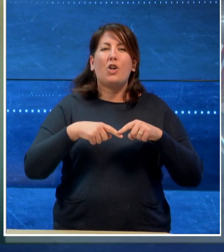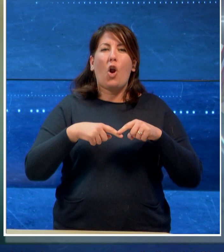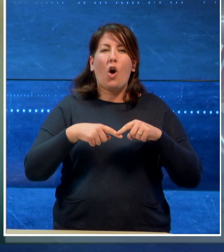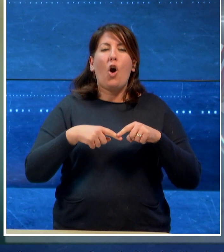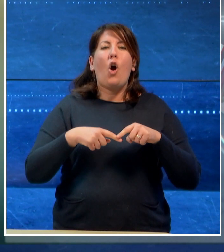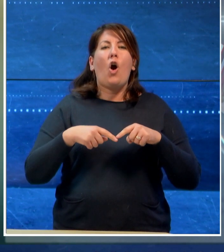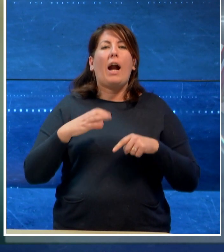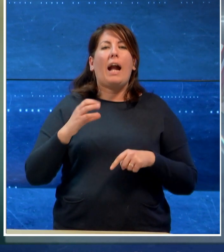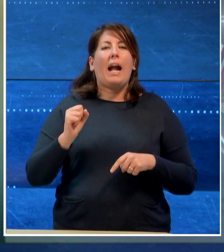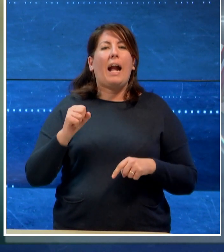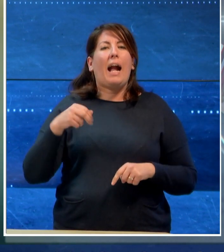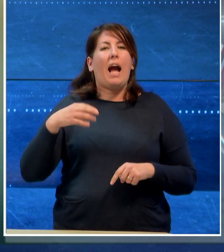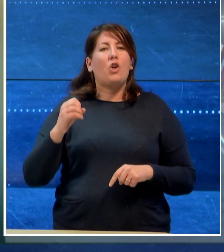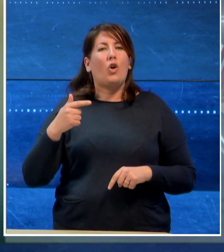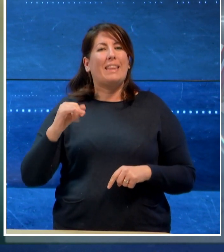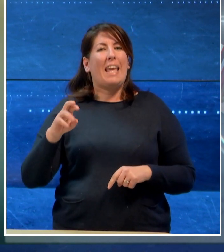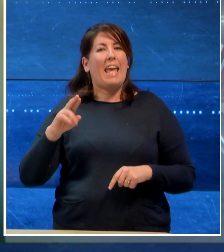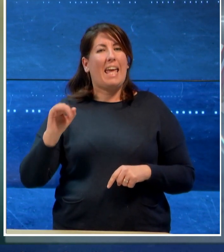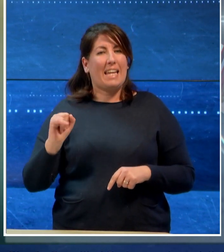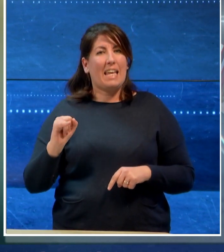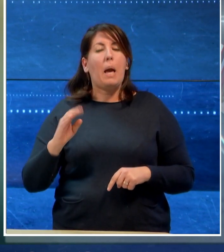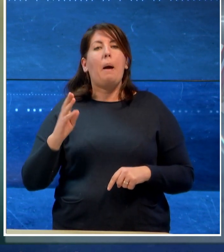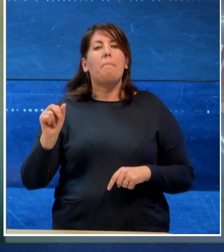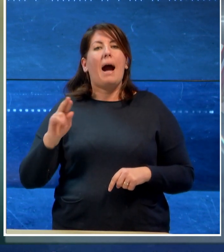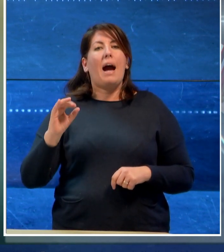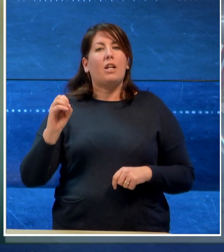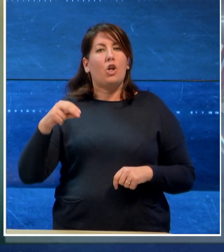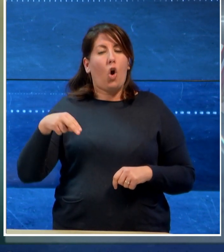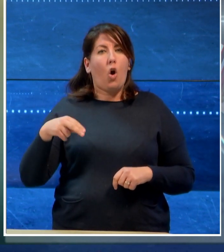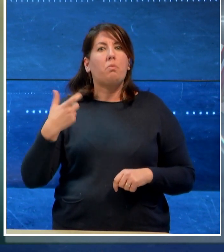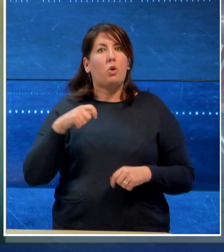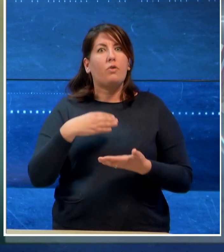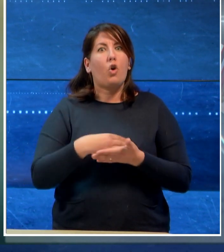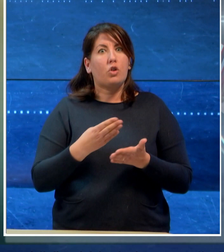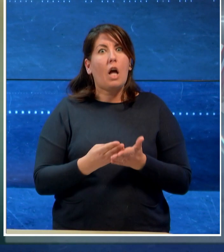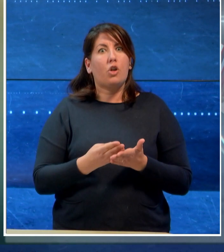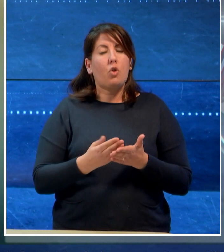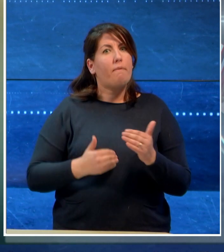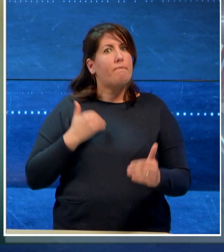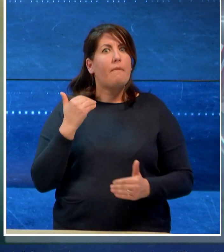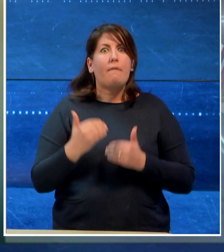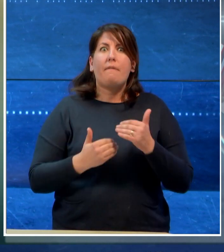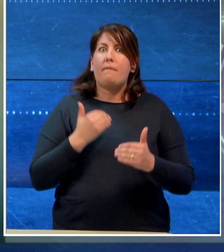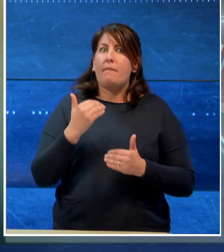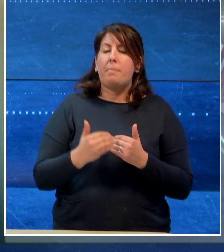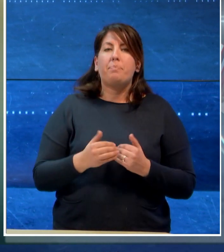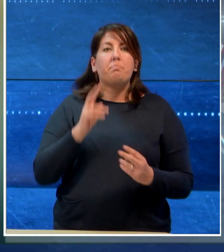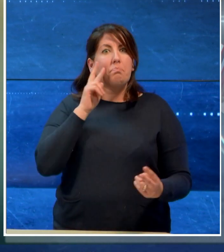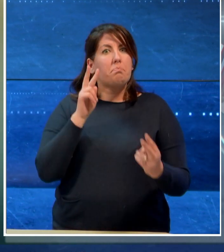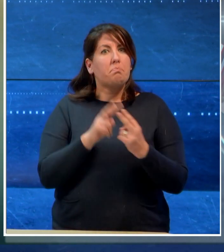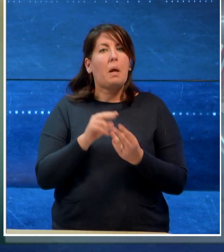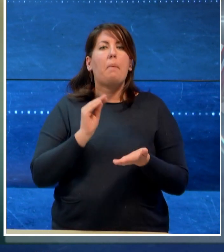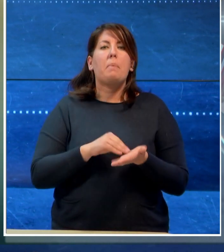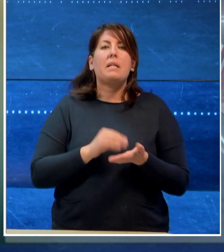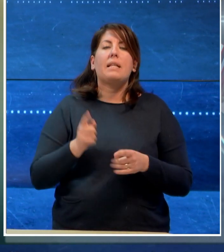protagonisti di un inizio stagione promettente. All'incontro saranno presenti gli allenatori Dario